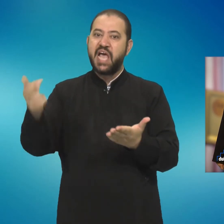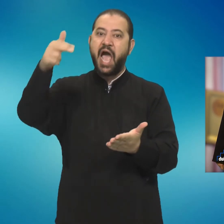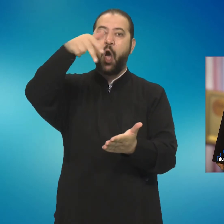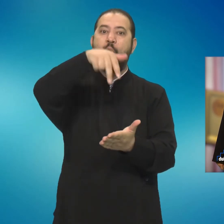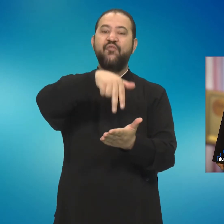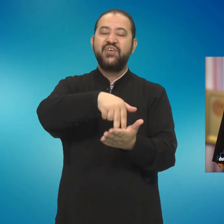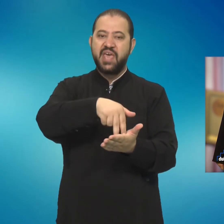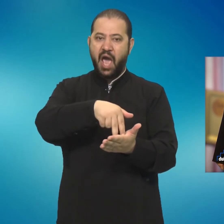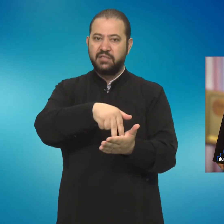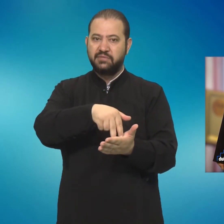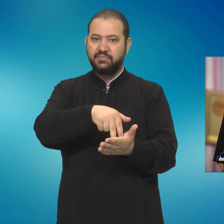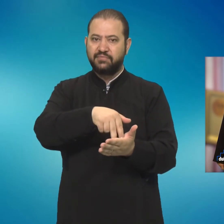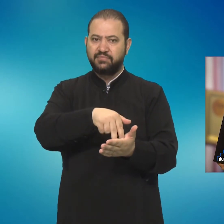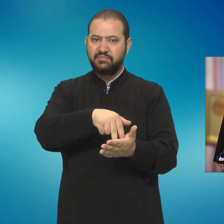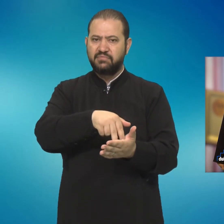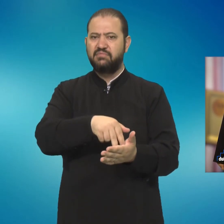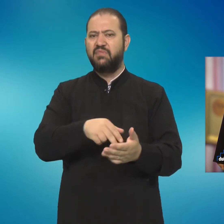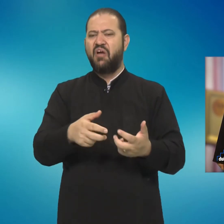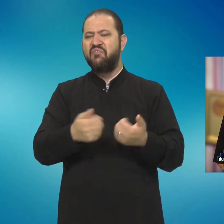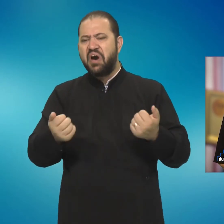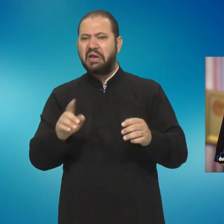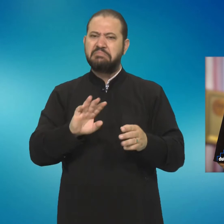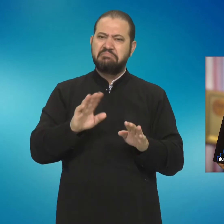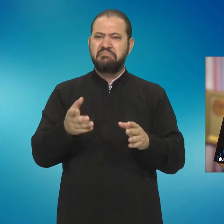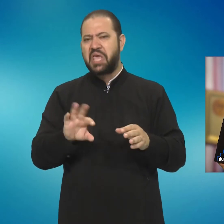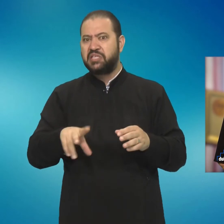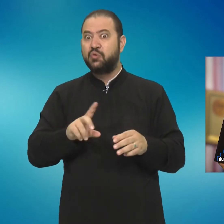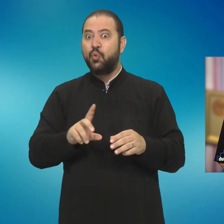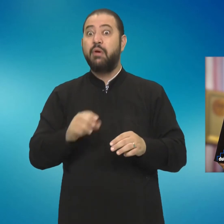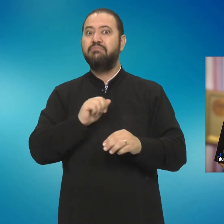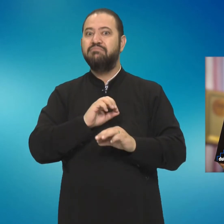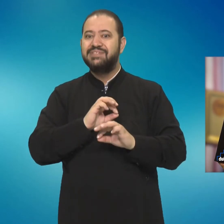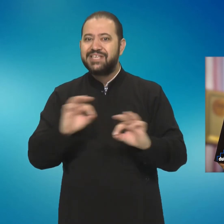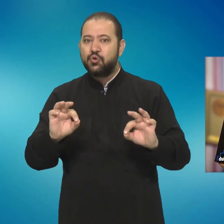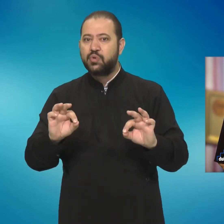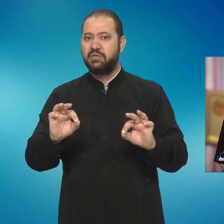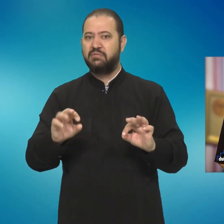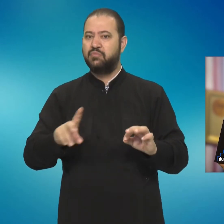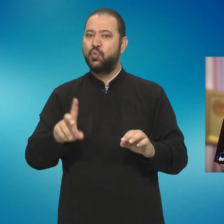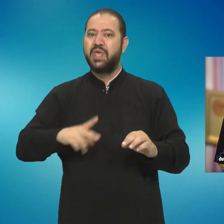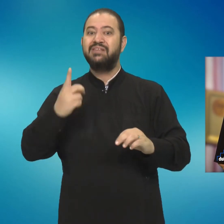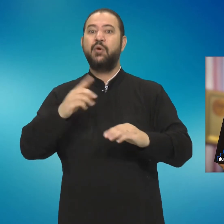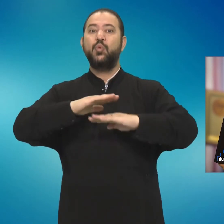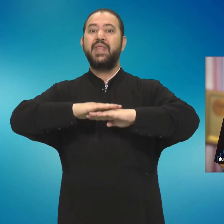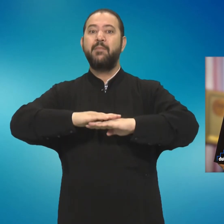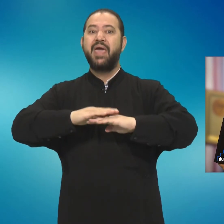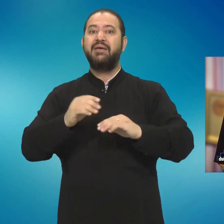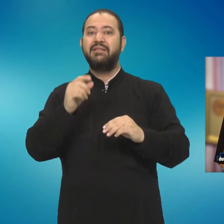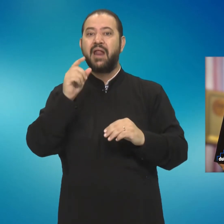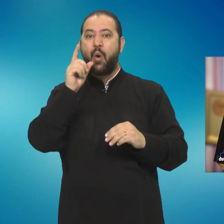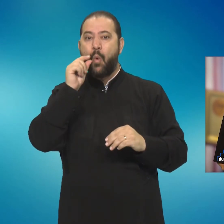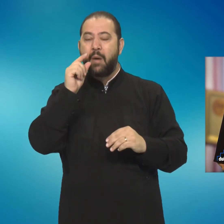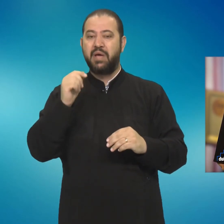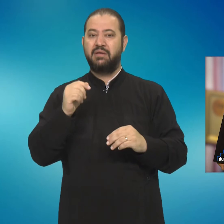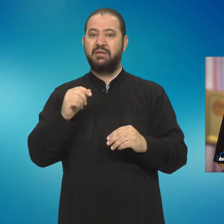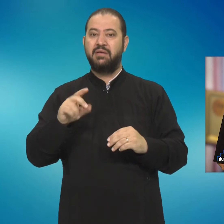cu siguranță, fără dubiu, fără îndoială, nu este un temei de la oameni, ci este un temei de la Dumnezeu,